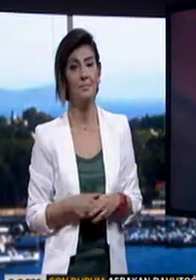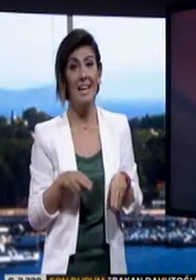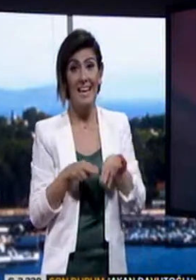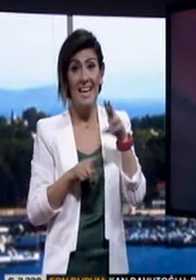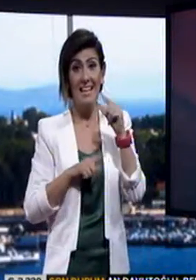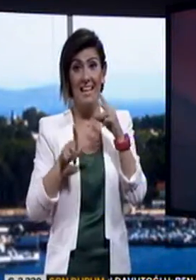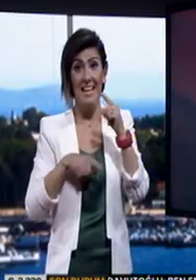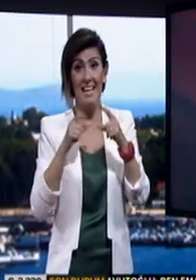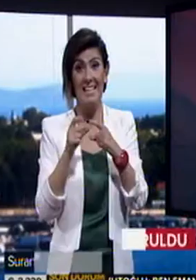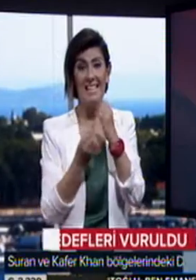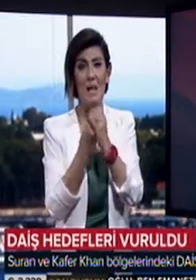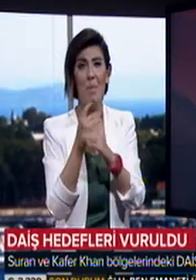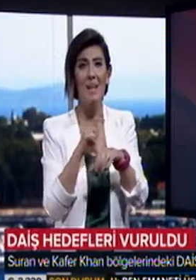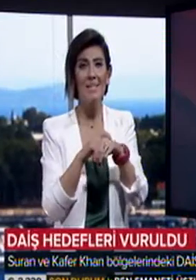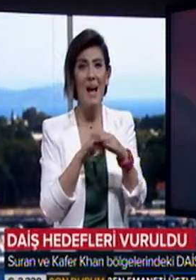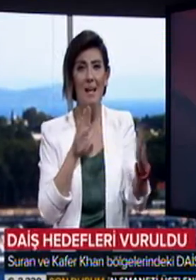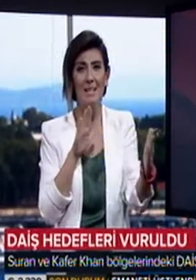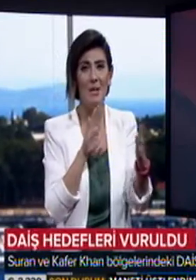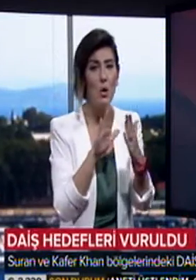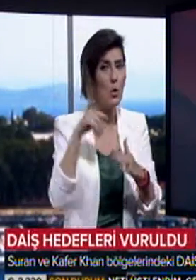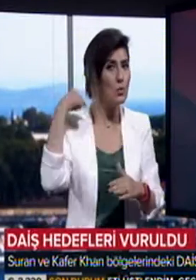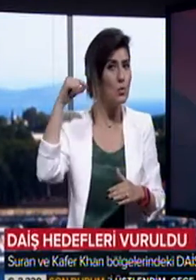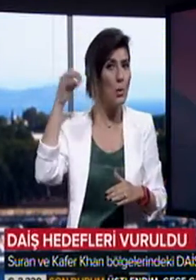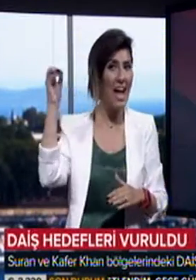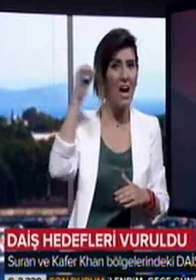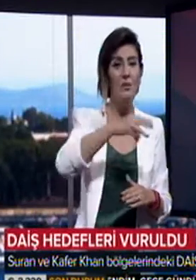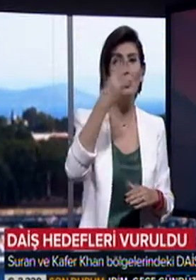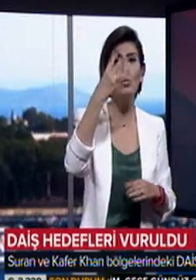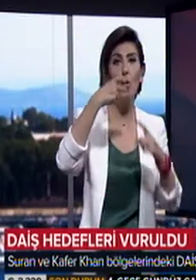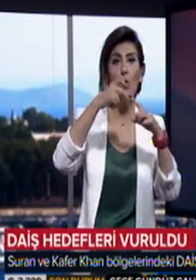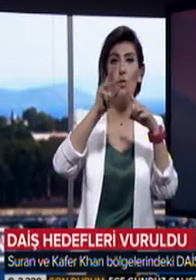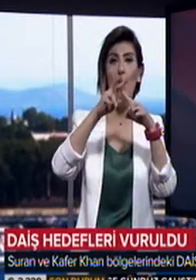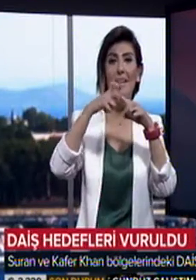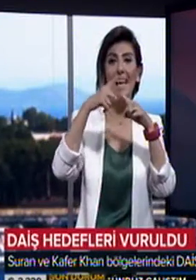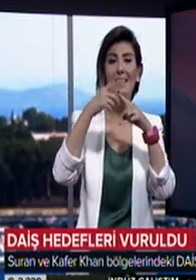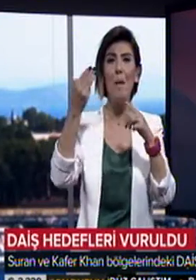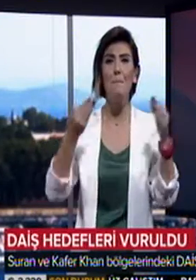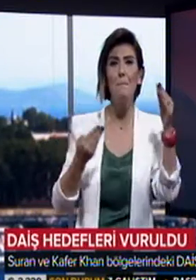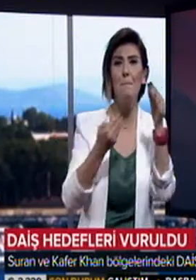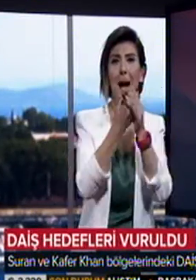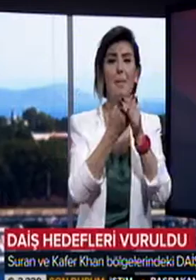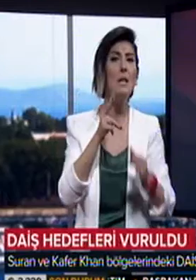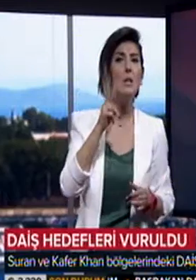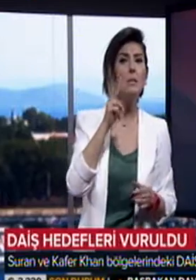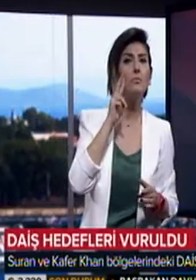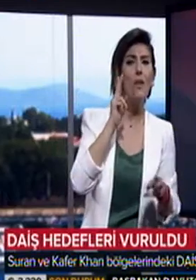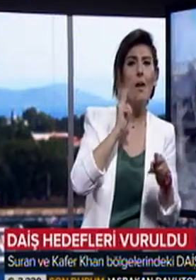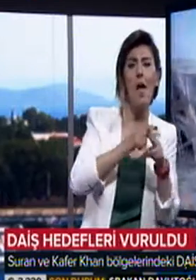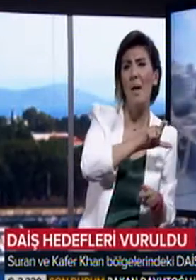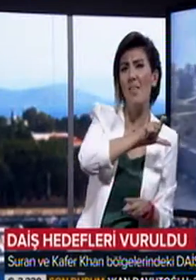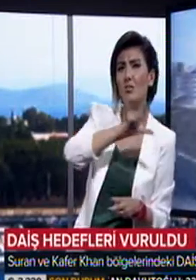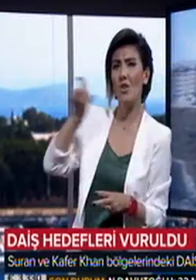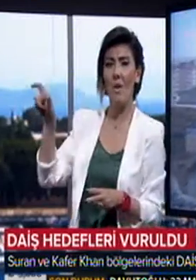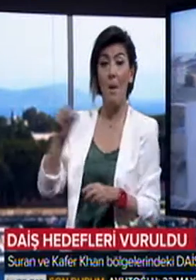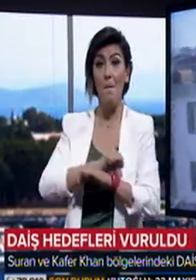Kilise sabah saatlerinde Suriye'den atılan 3 roket mermisine anında karşılık verildi. Patlamada